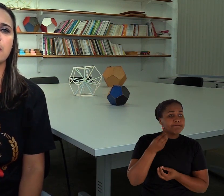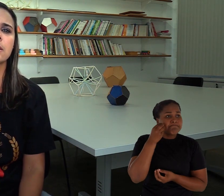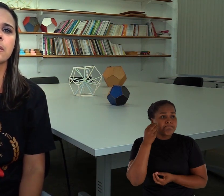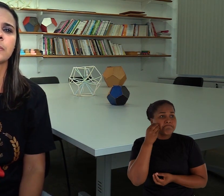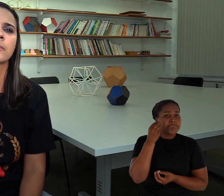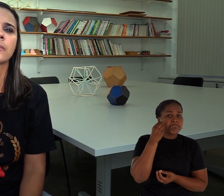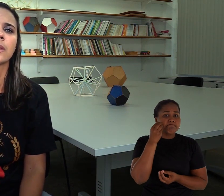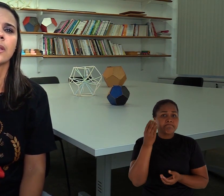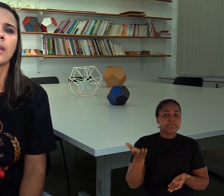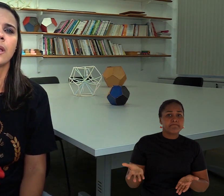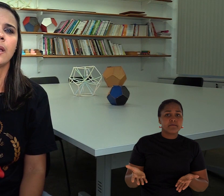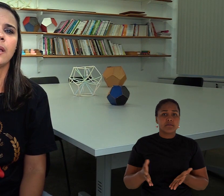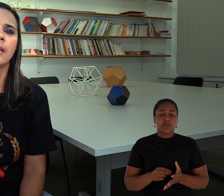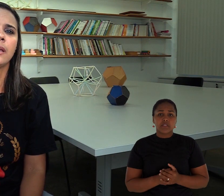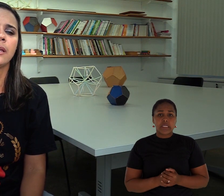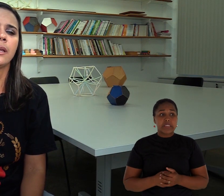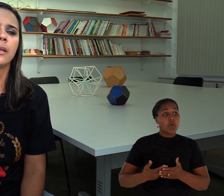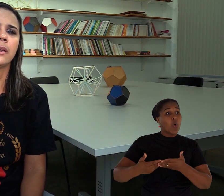experiência,